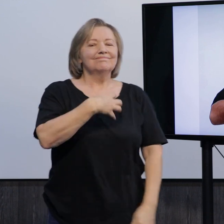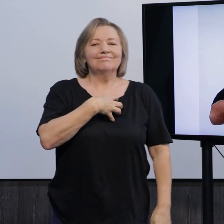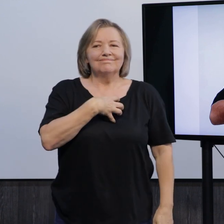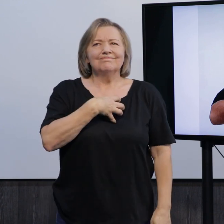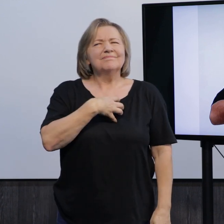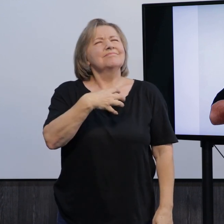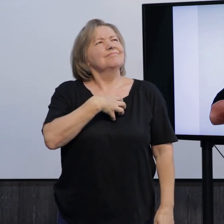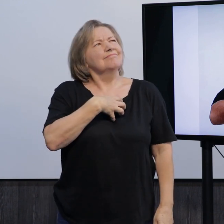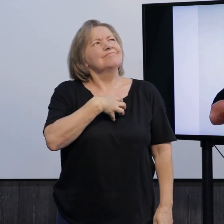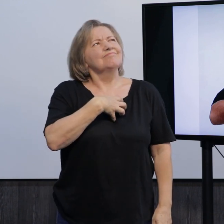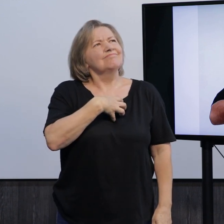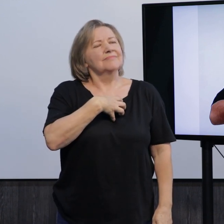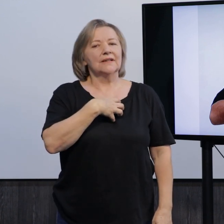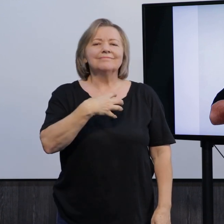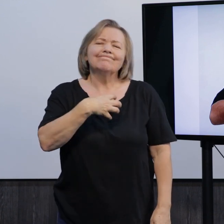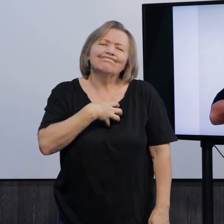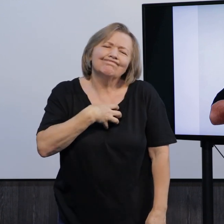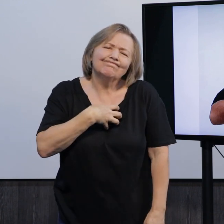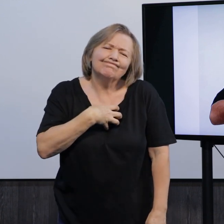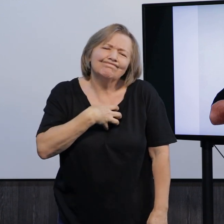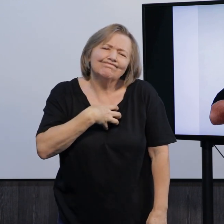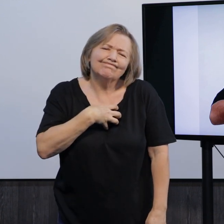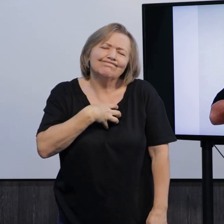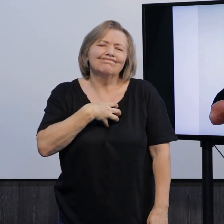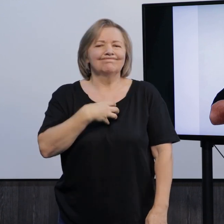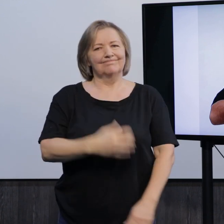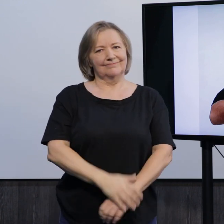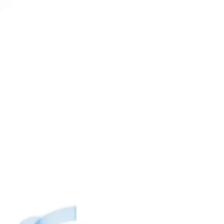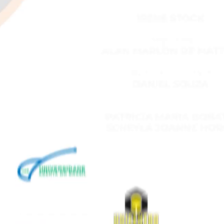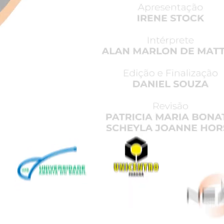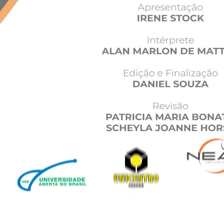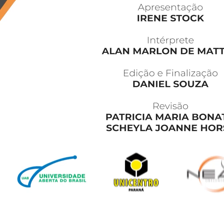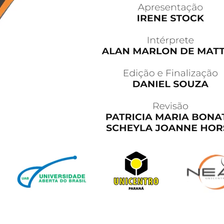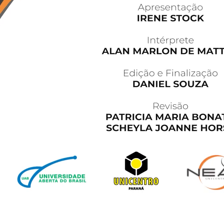Sentir, hum, ah, sinto muito. Sous